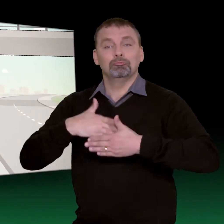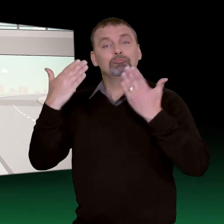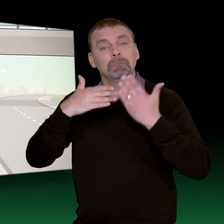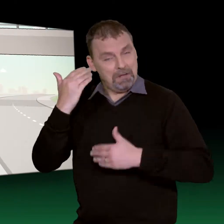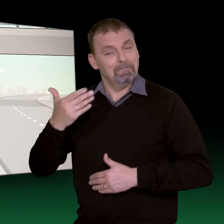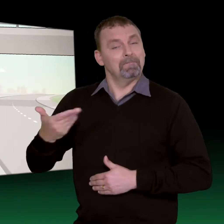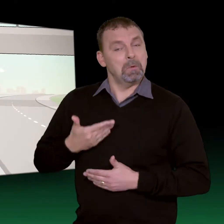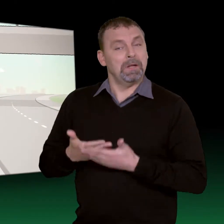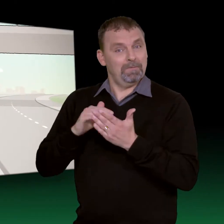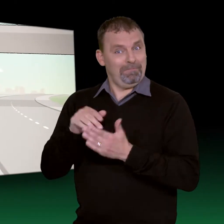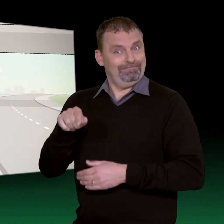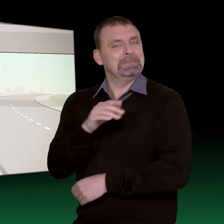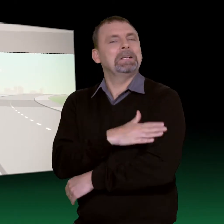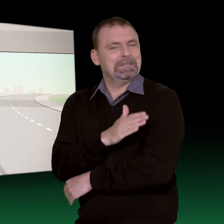tjänsten finns tillgänglig dygnet runt.